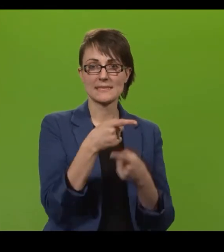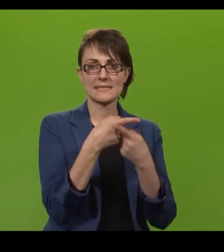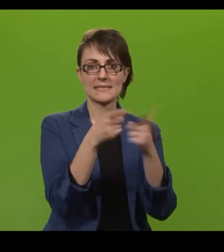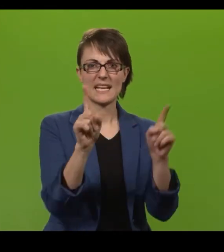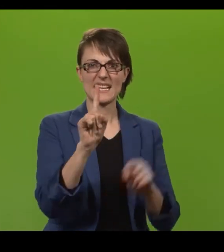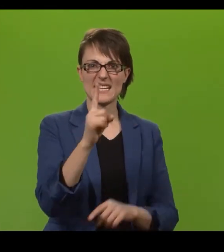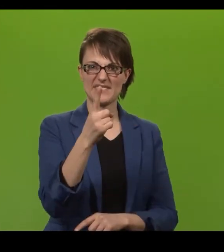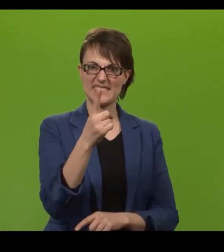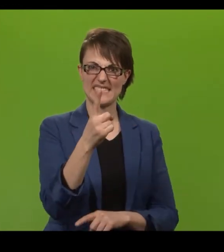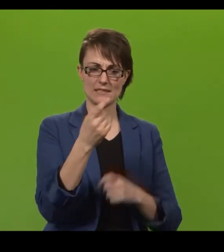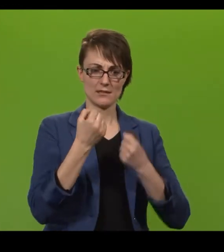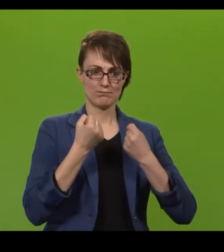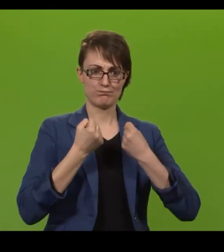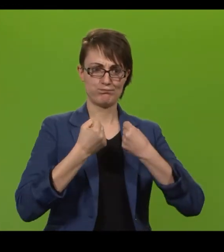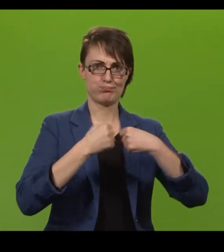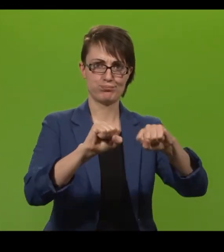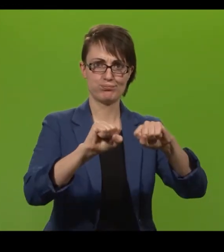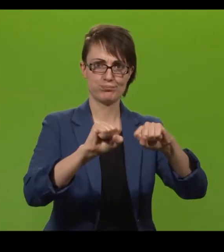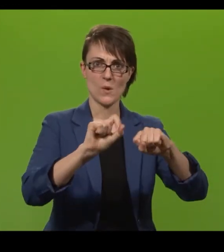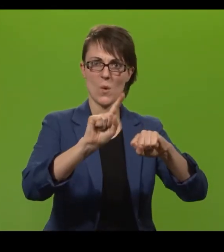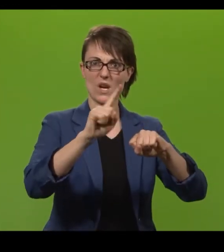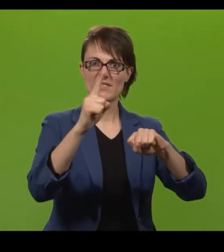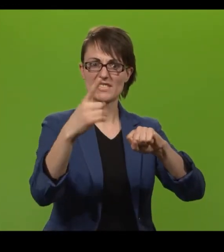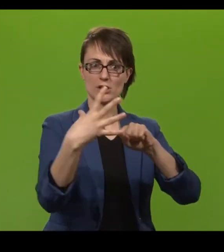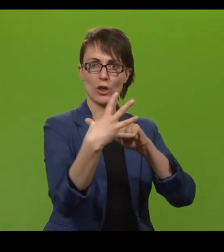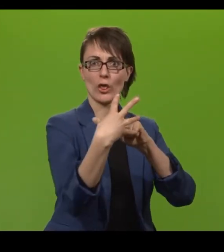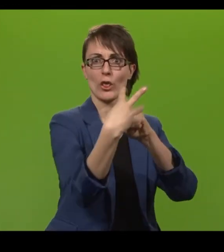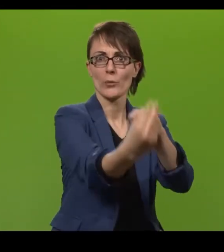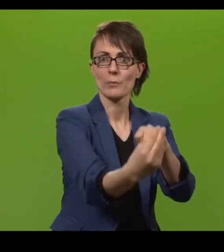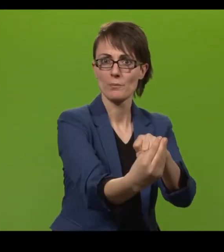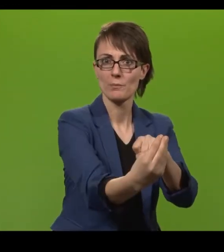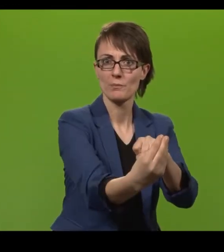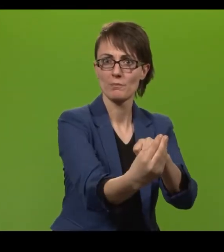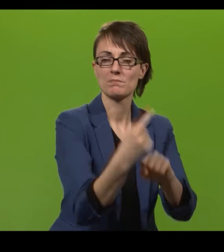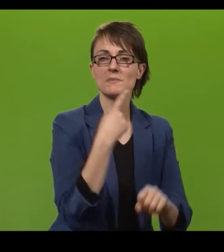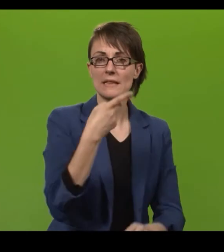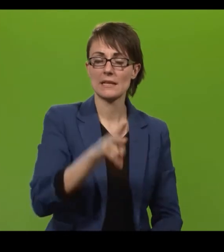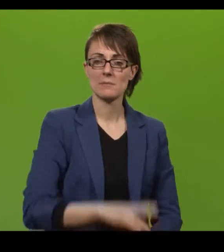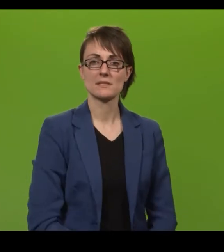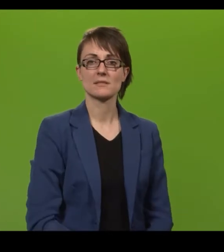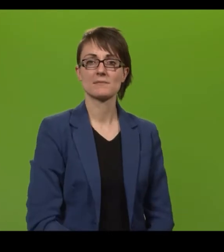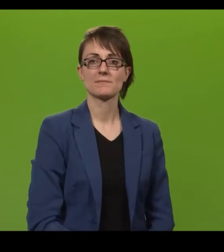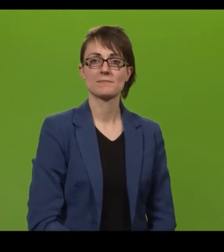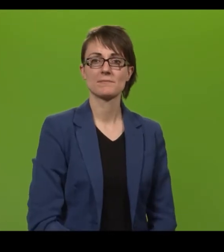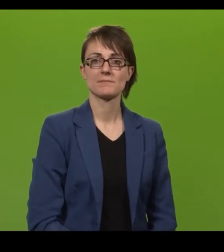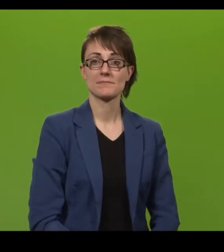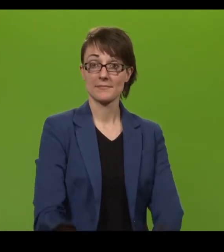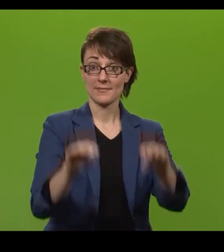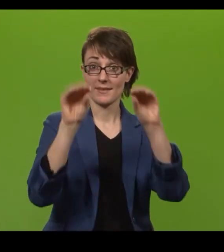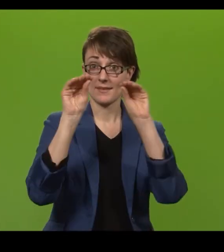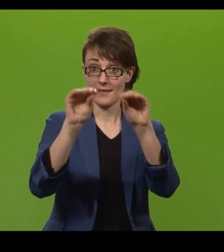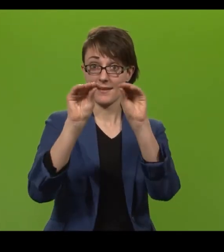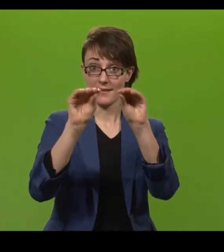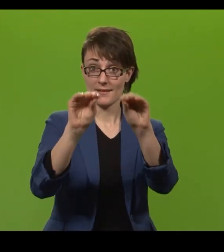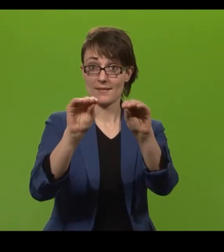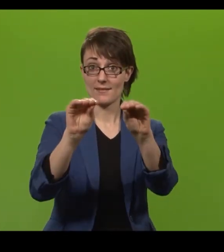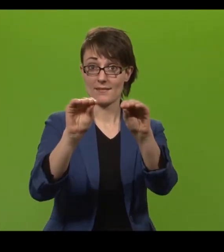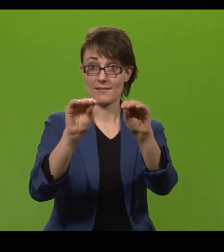Í áttbeðasagnum er sýnt hver það er sem framkomið það sem er gert og hver verður fyrir því. Ég kennir þér.